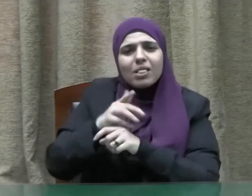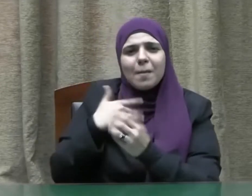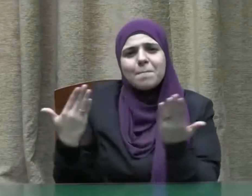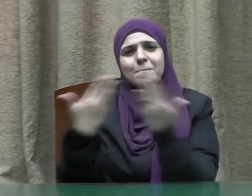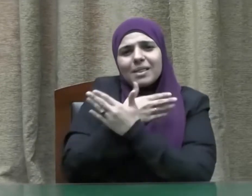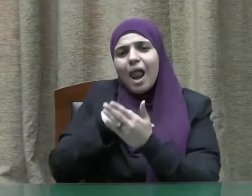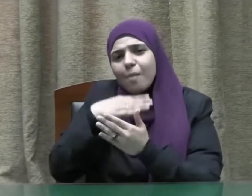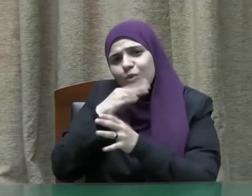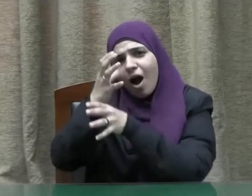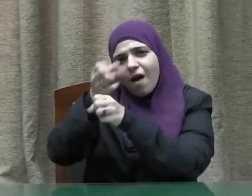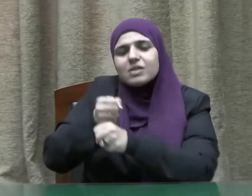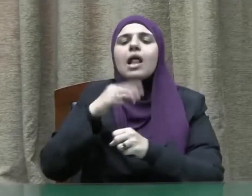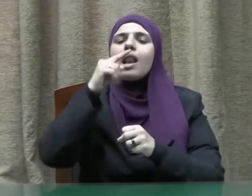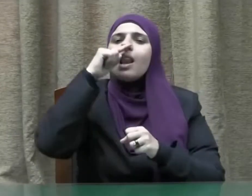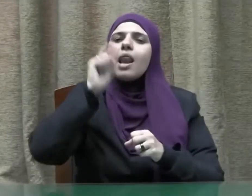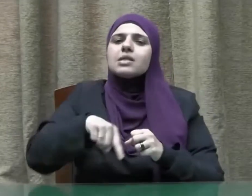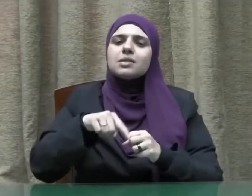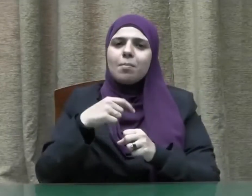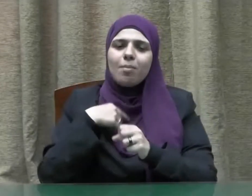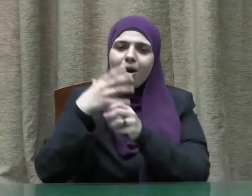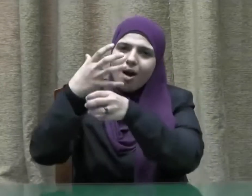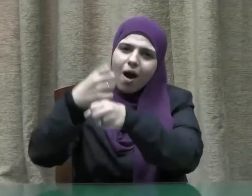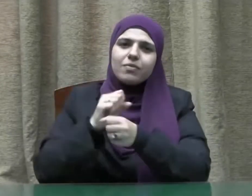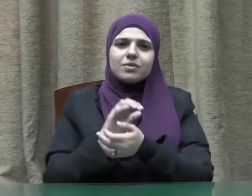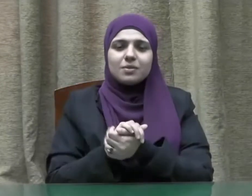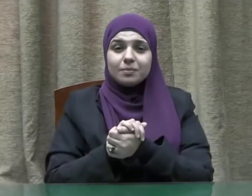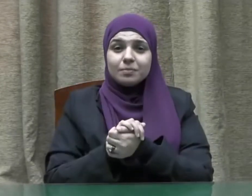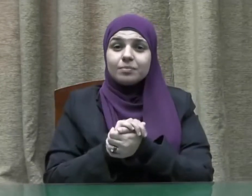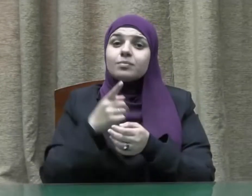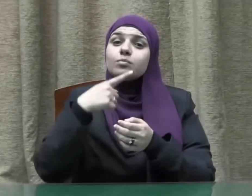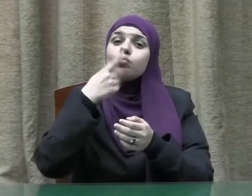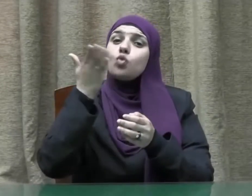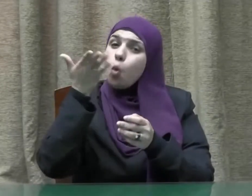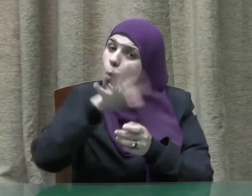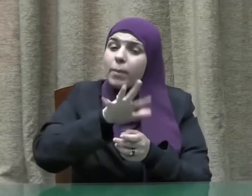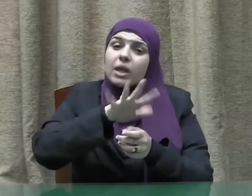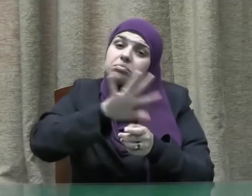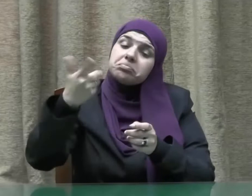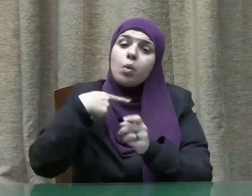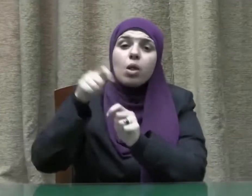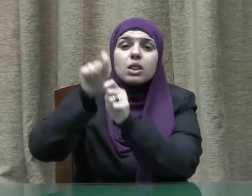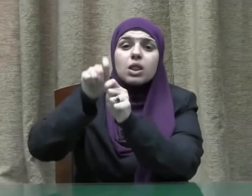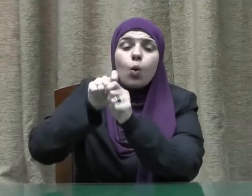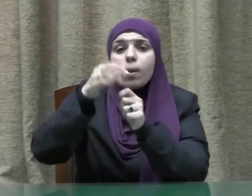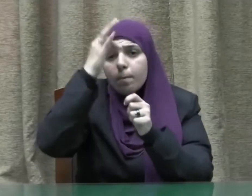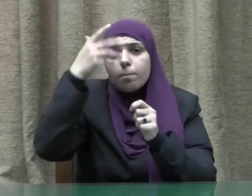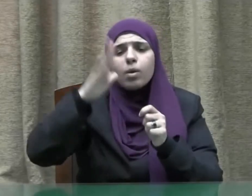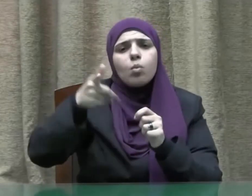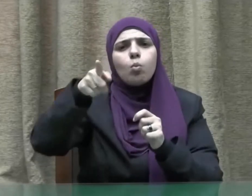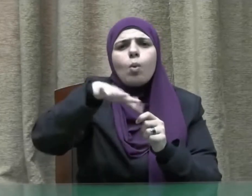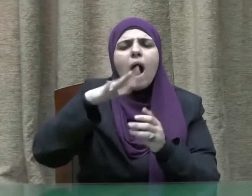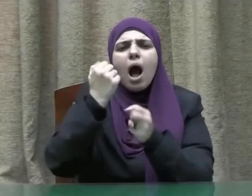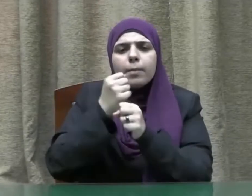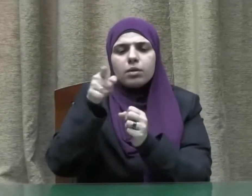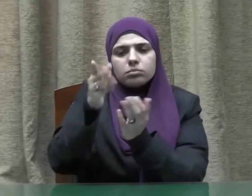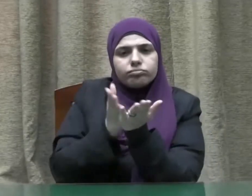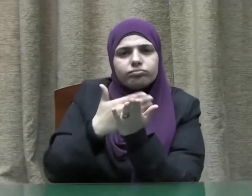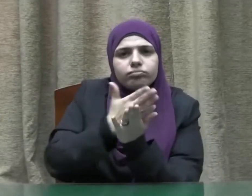فيكون الإصلاح بتوفير ذلك له وقد يكون الإصلاح في تقويم زيغه وعوجاجه